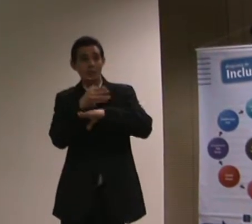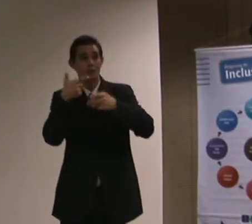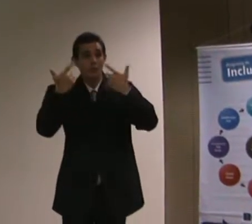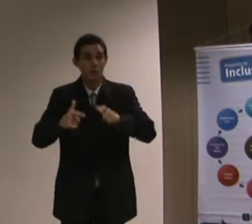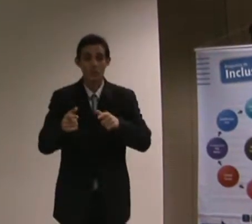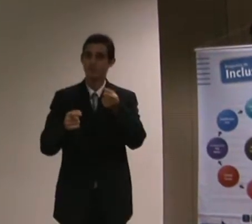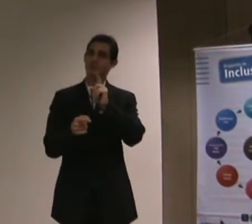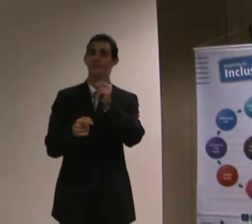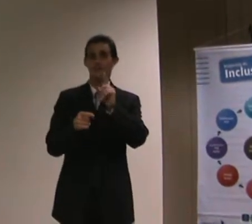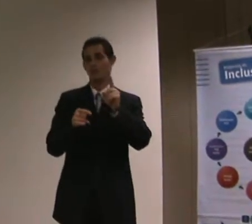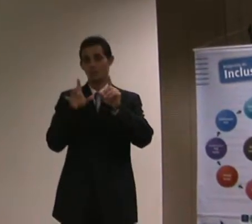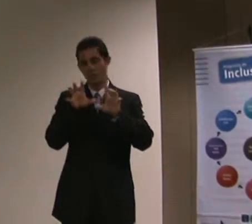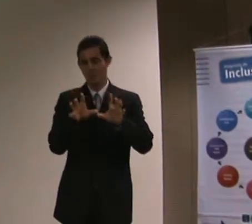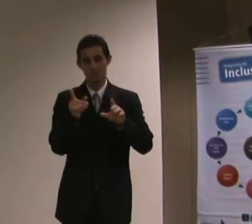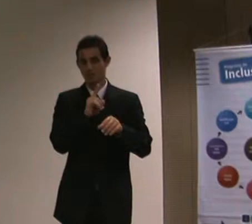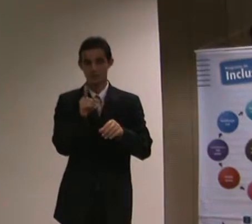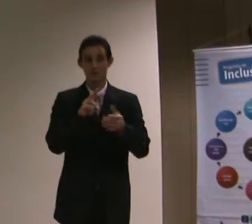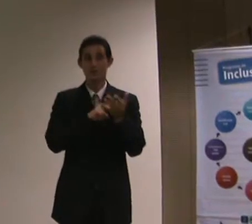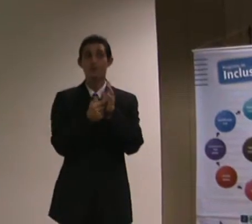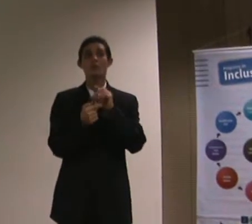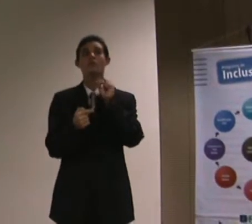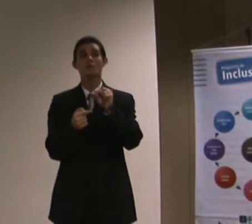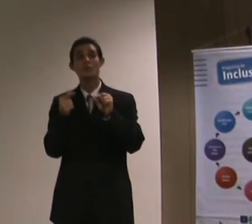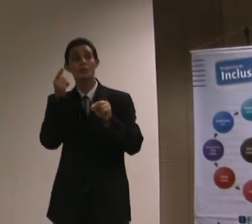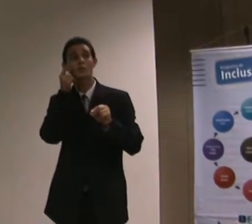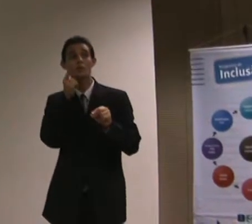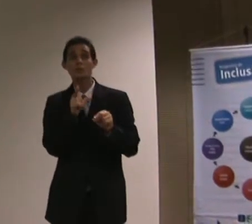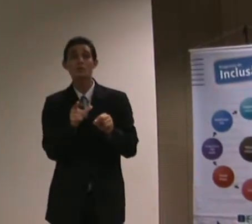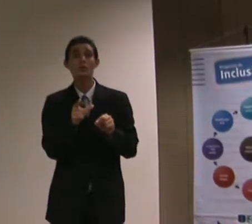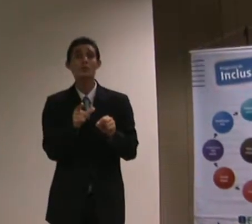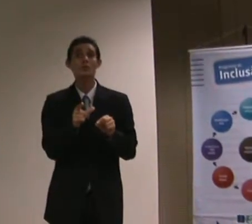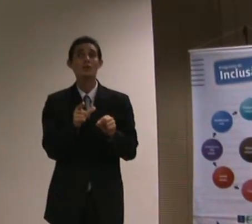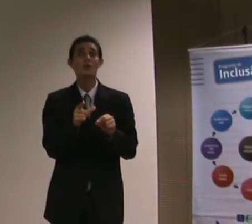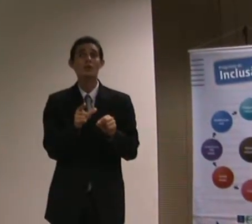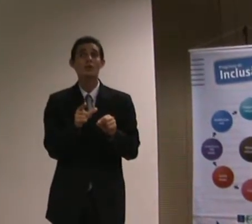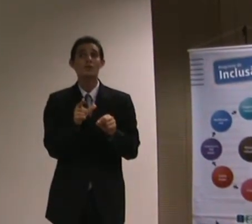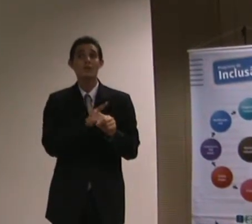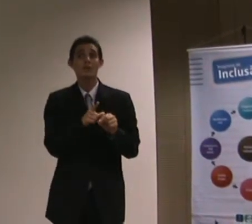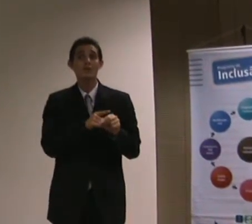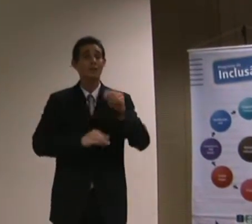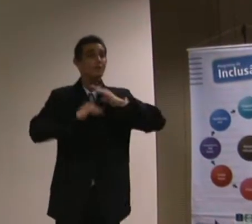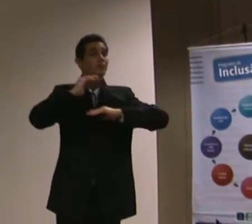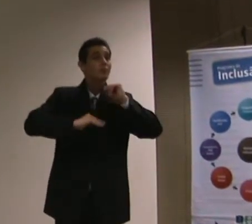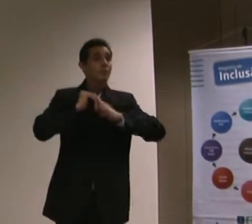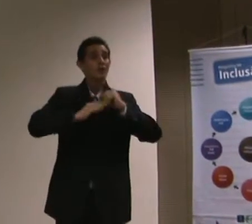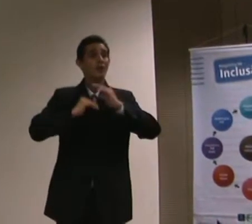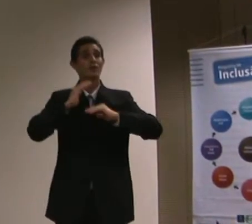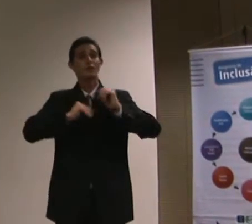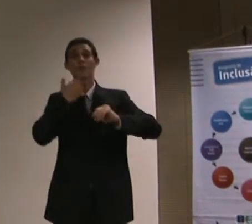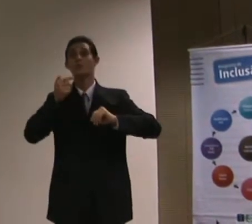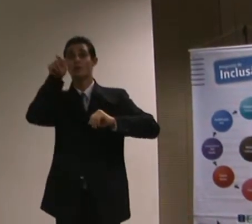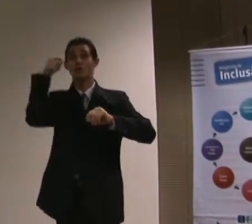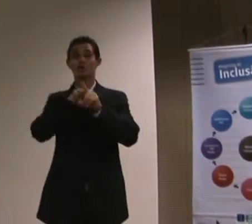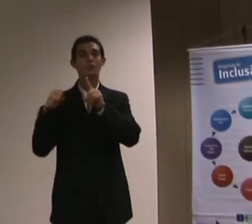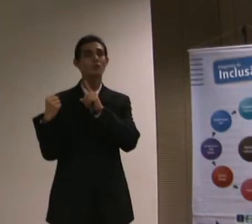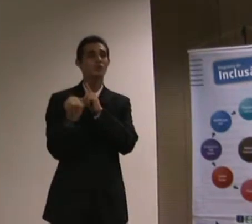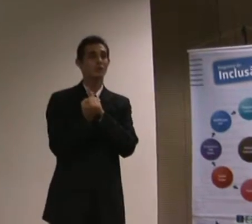Nós precisamos reexaminar as nossas práticas comuns na sociedade. Todos os sistemas,